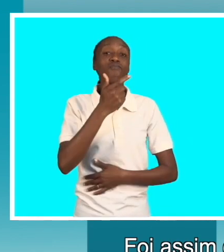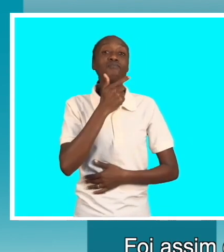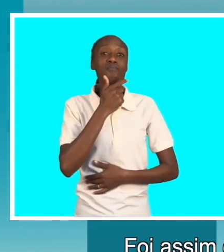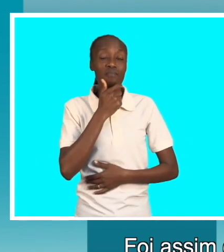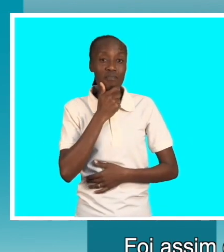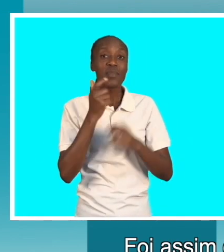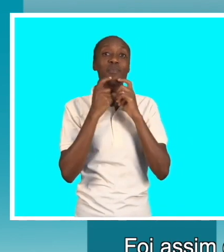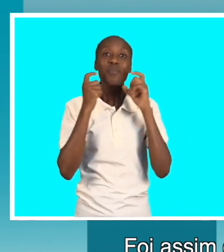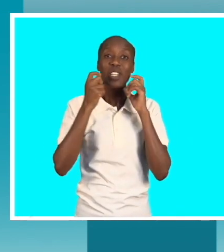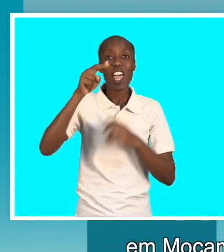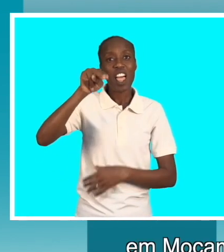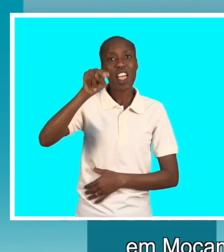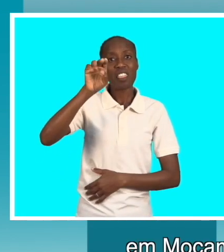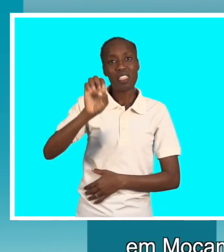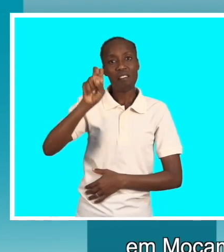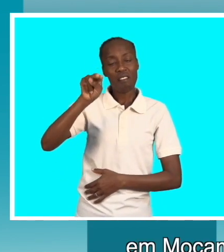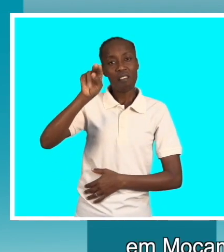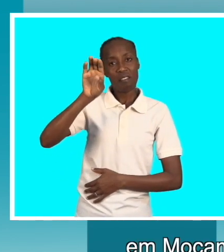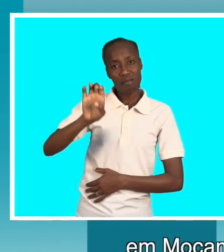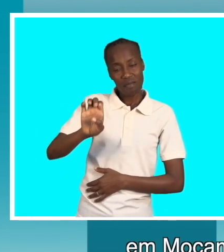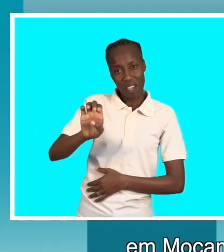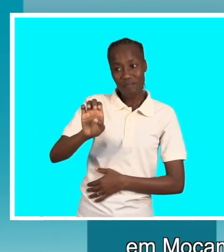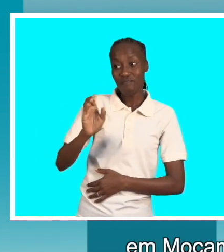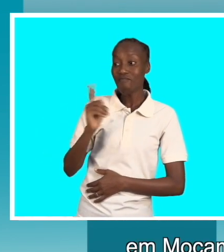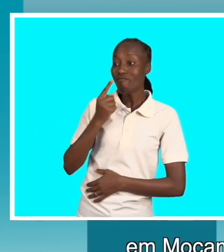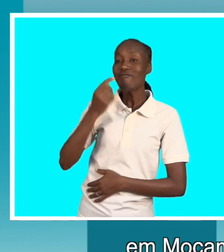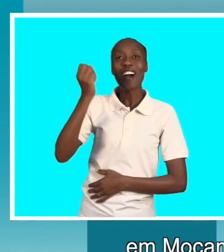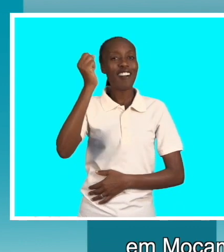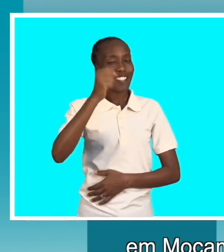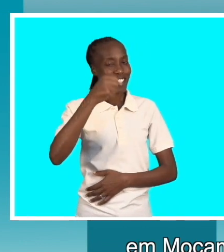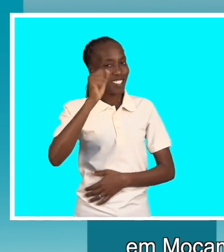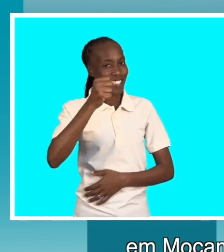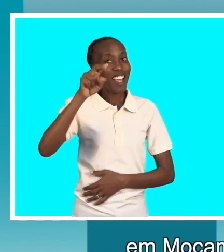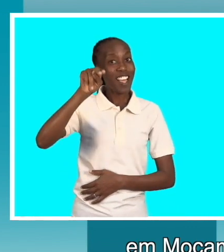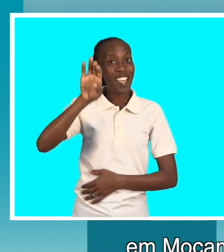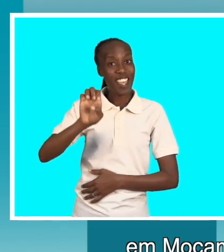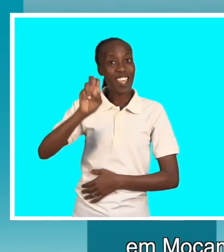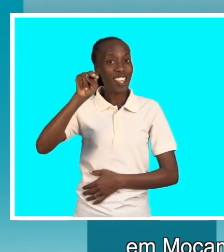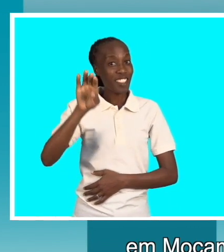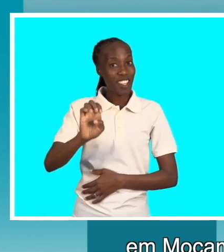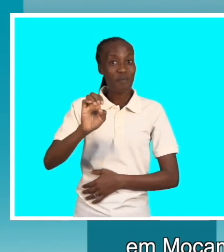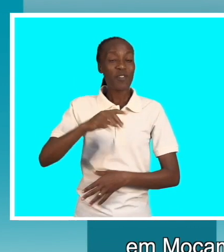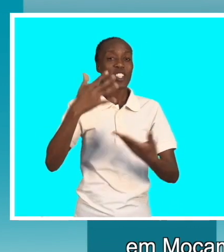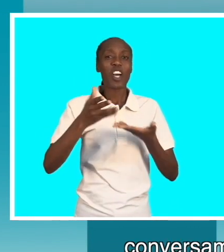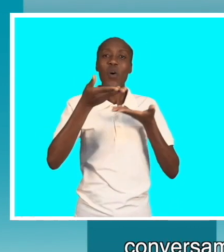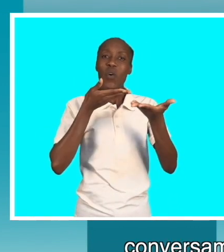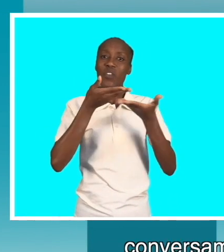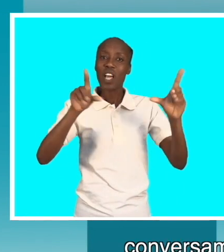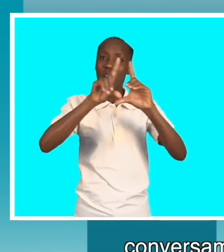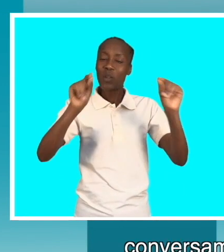comissária britânica em Moçambique neném não é é isso é neném e tivemos conversamos sobre